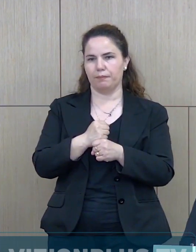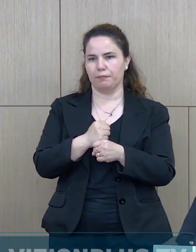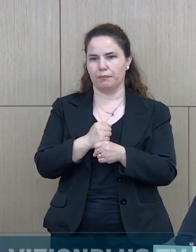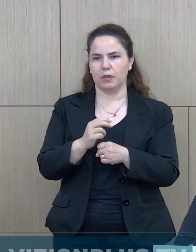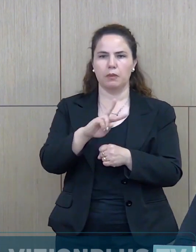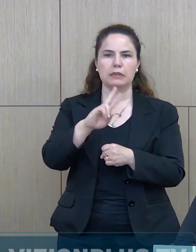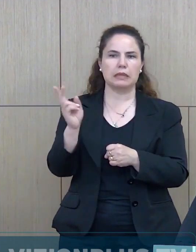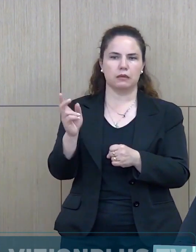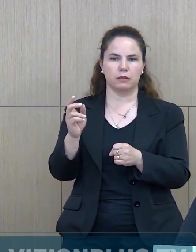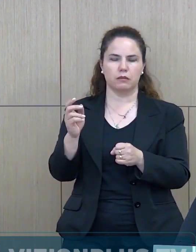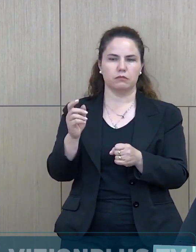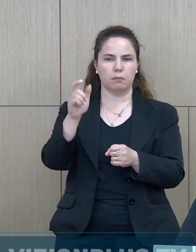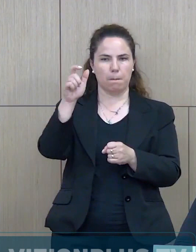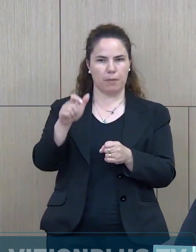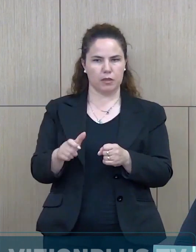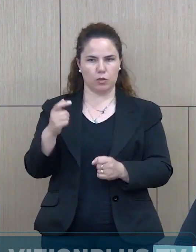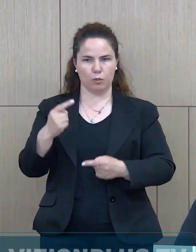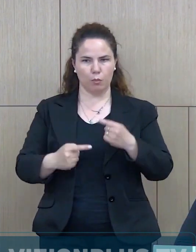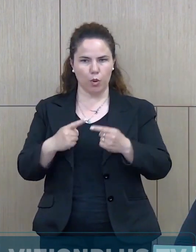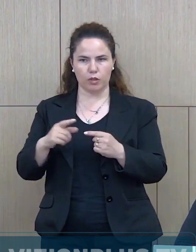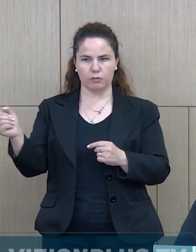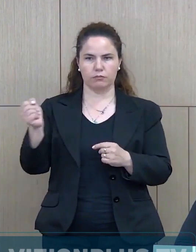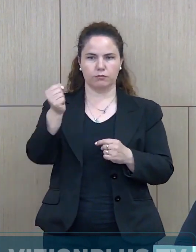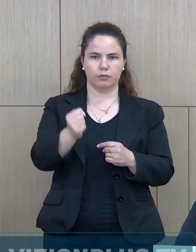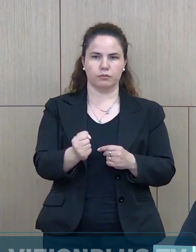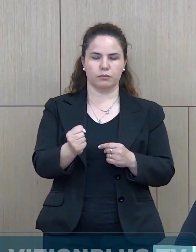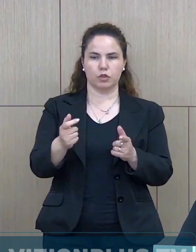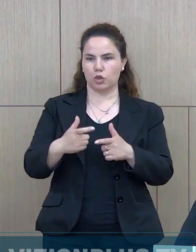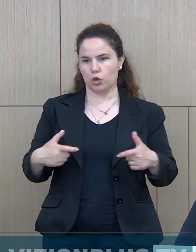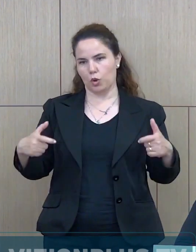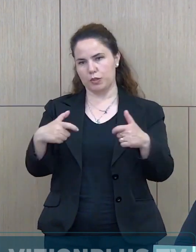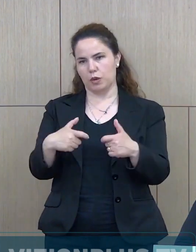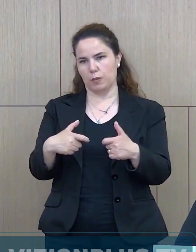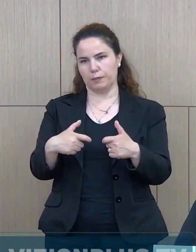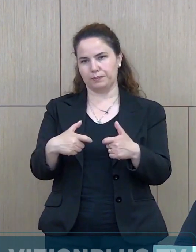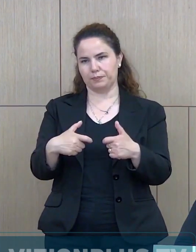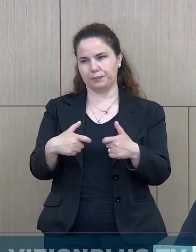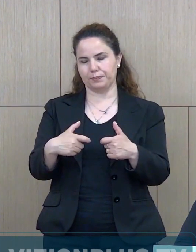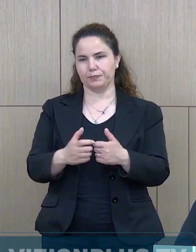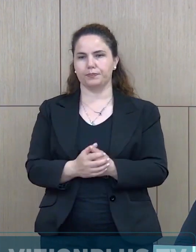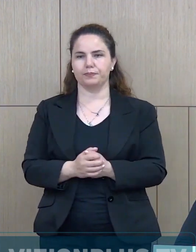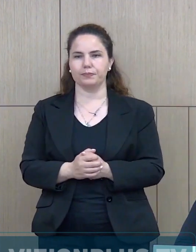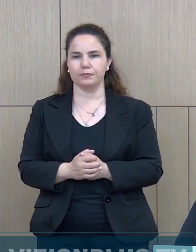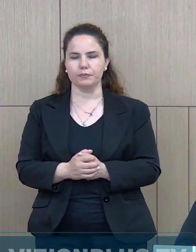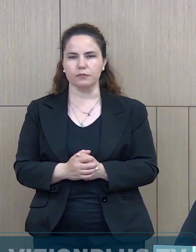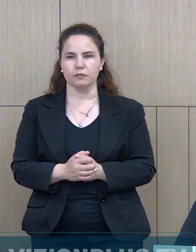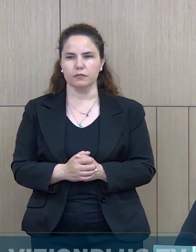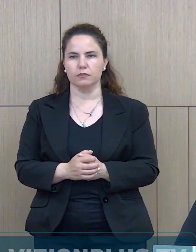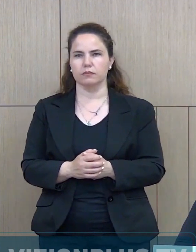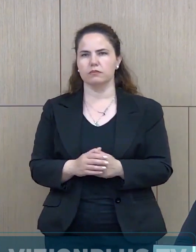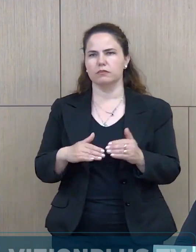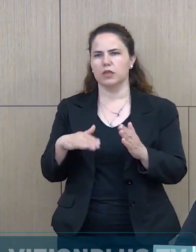KCZ kërësisht. Kanë qenë kërësisht partiz